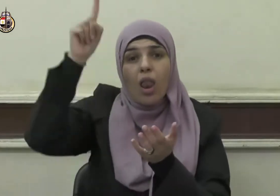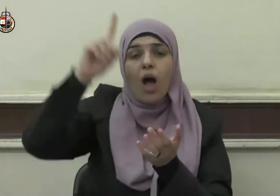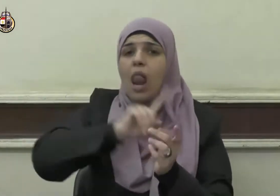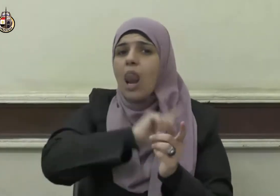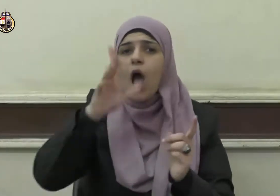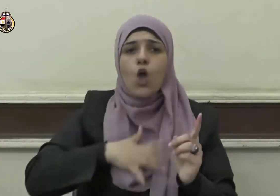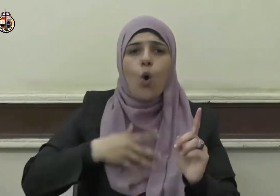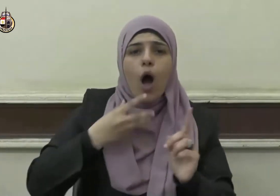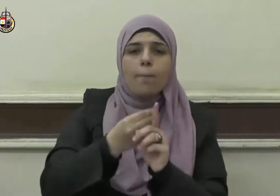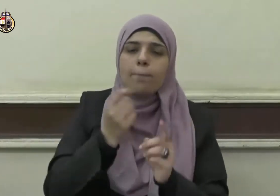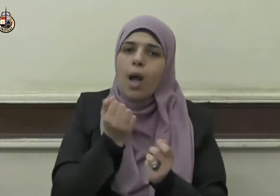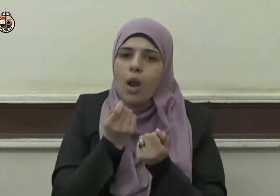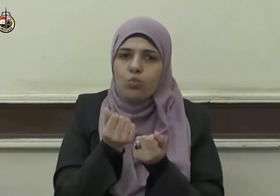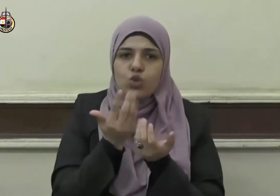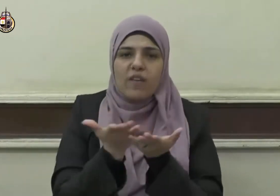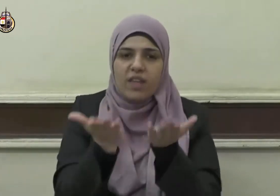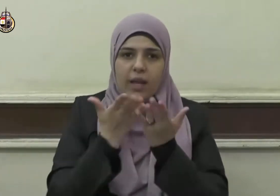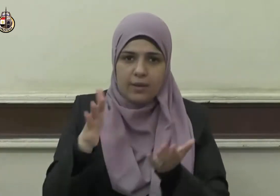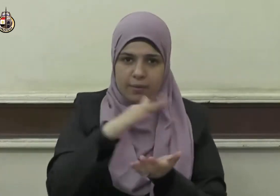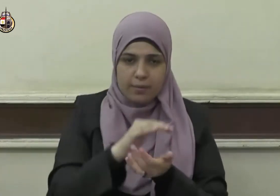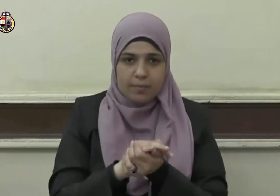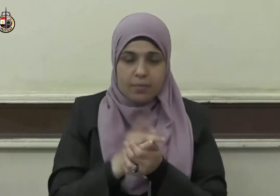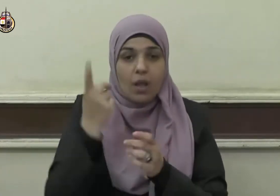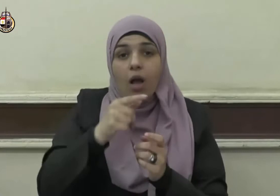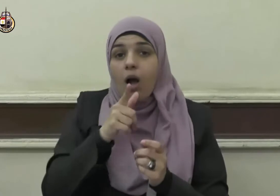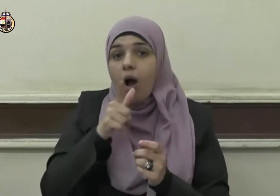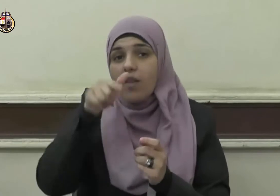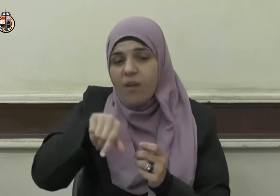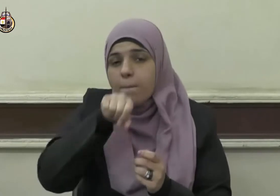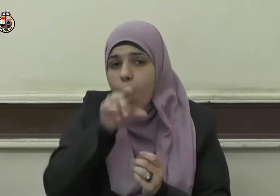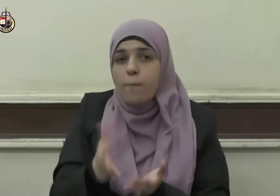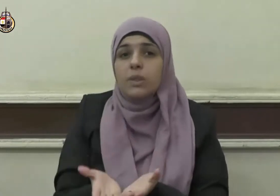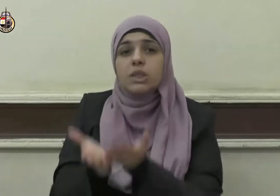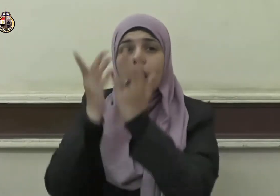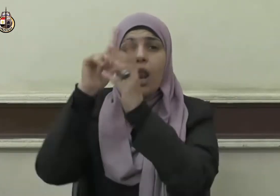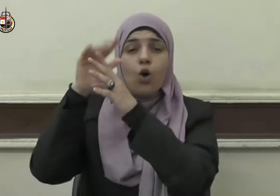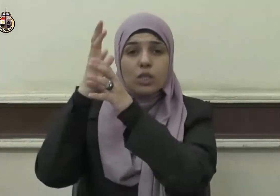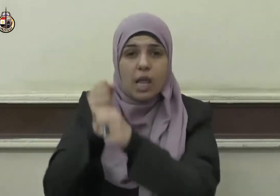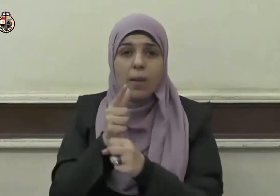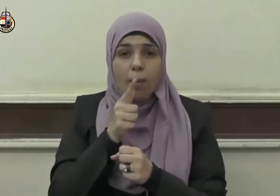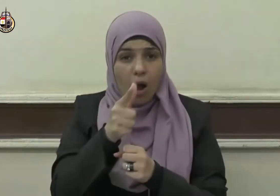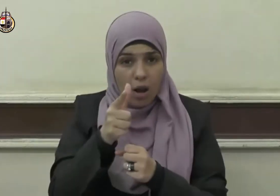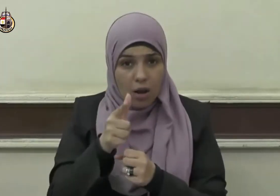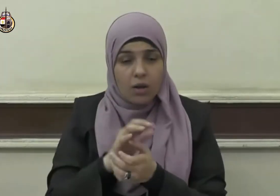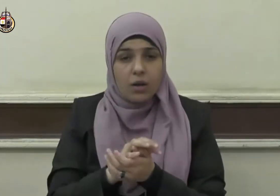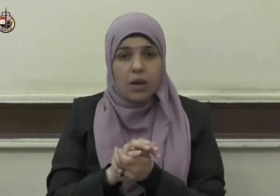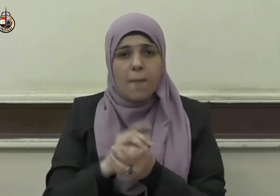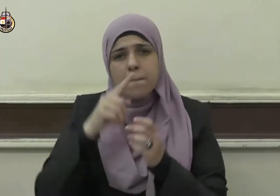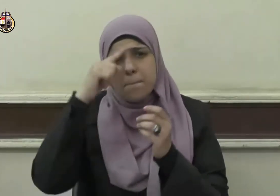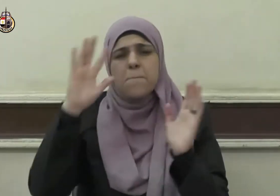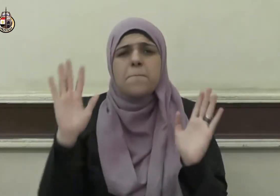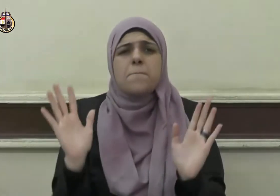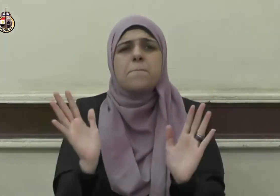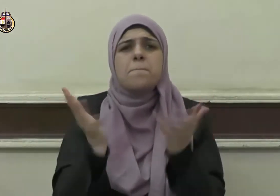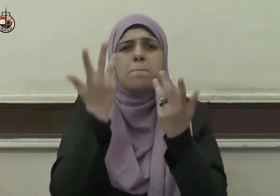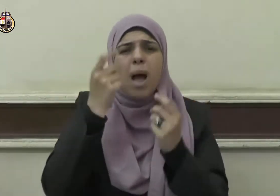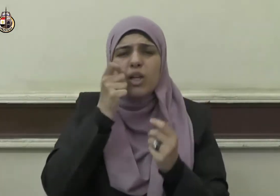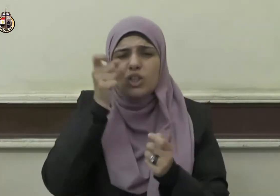الْمُسْرِفِينَ ويقول صلى الله عليه وسلم ما مَا مَا أَدَمِينٌ